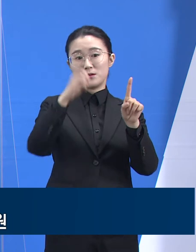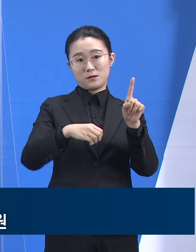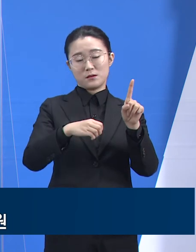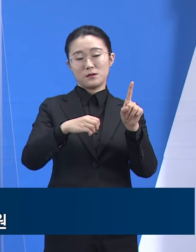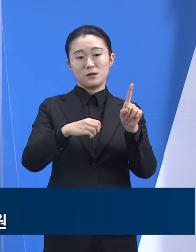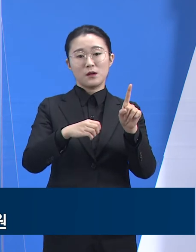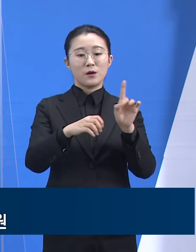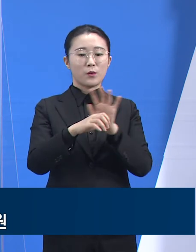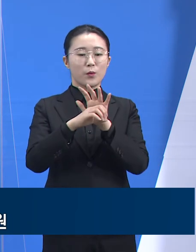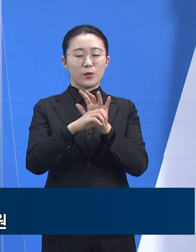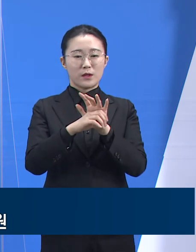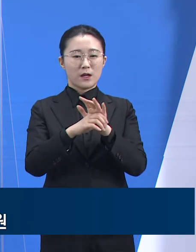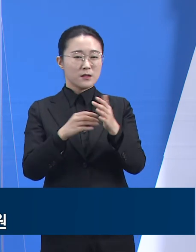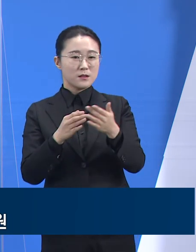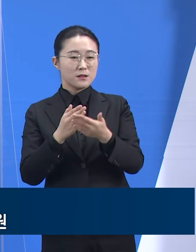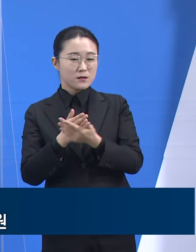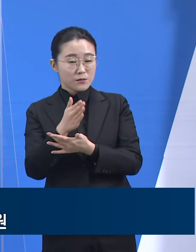시작했습니다.